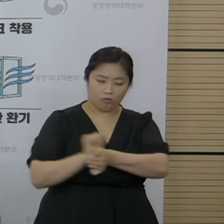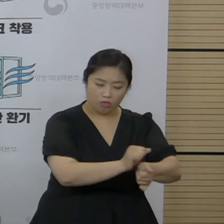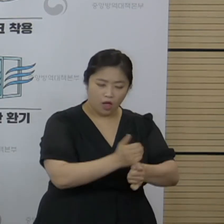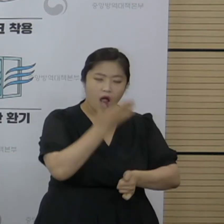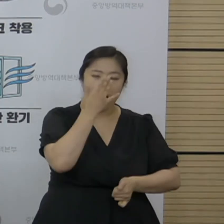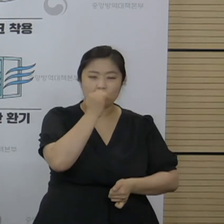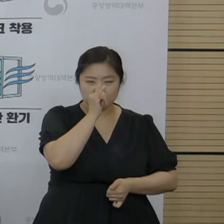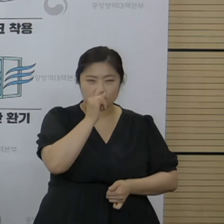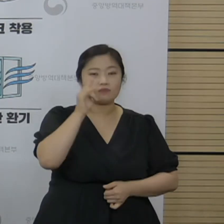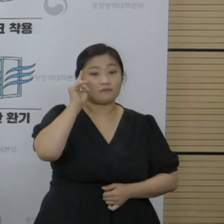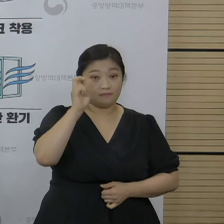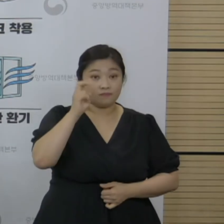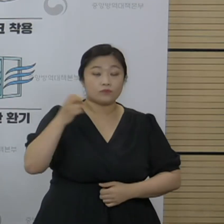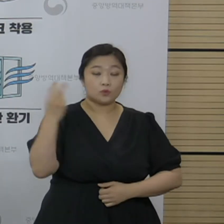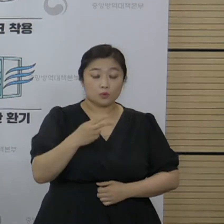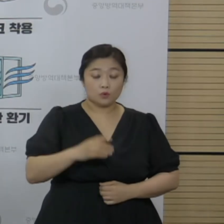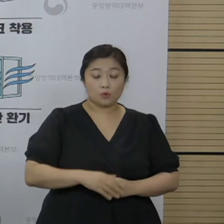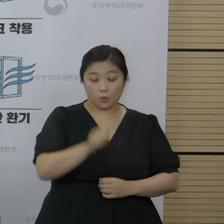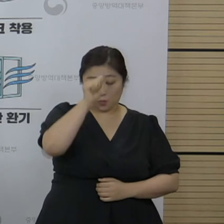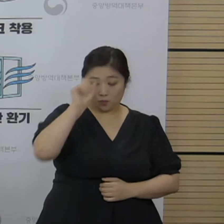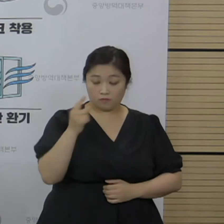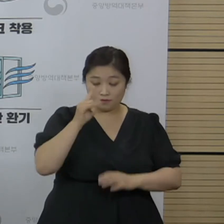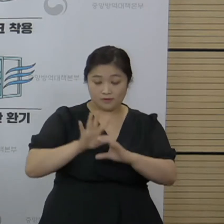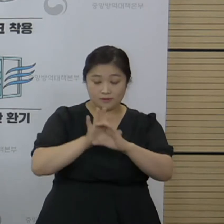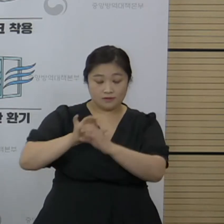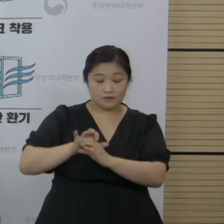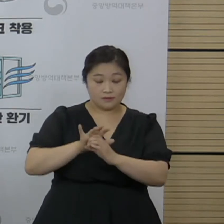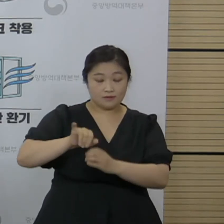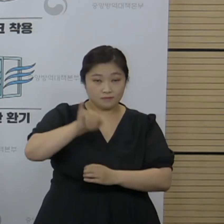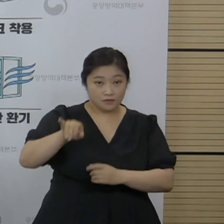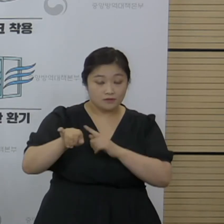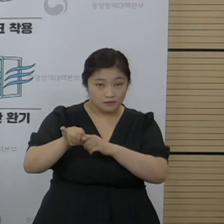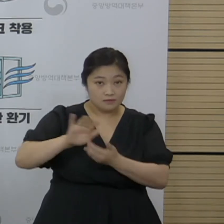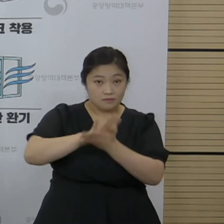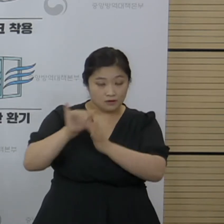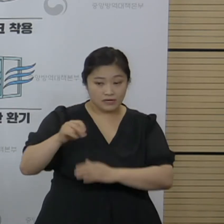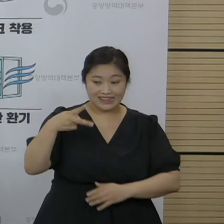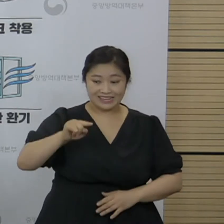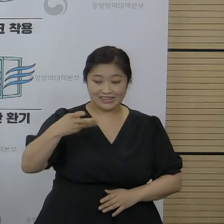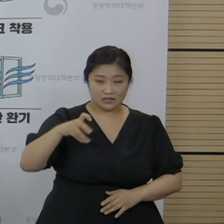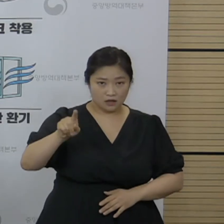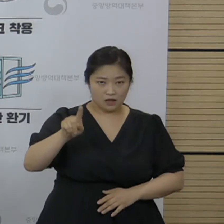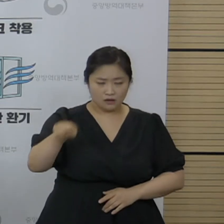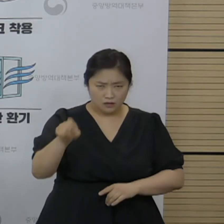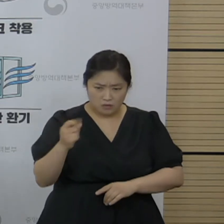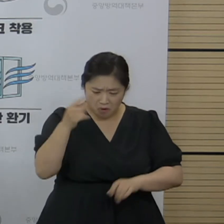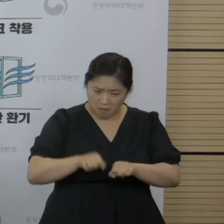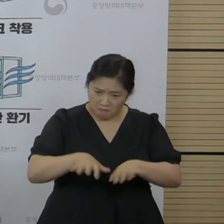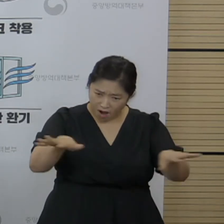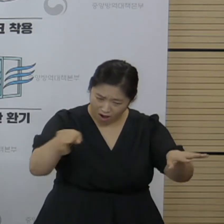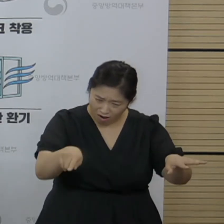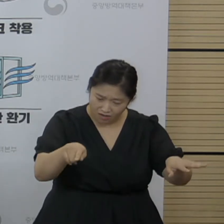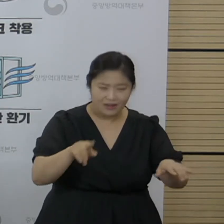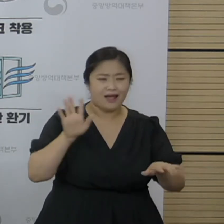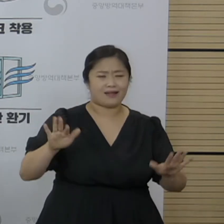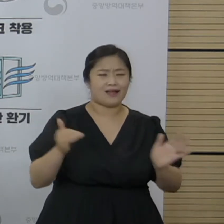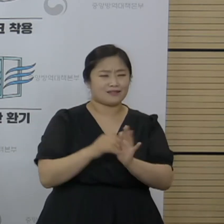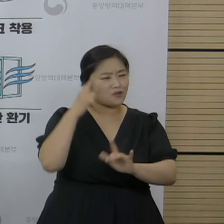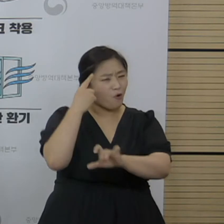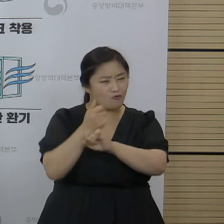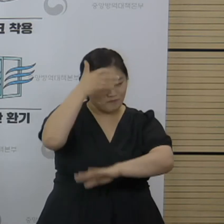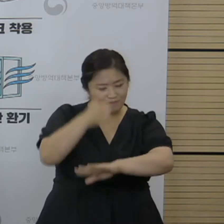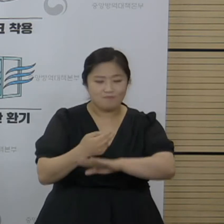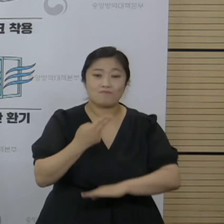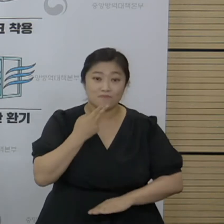여겨지고 있습니다. 델타 변이에 의해서 거리가 더 멀리 나간다든지 이러한 연구 결과는 아직까지는 없습니다. 그래서